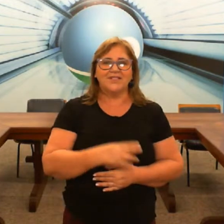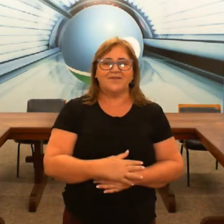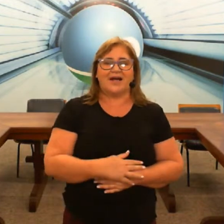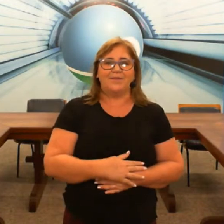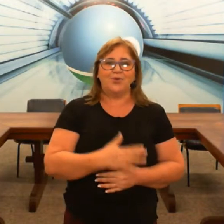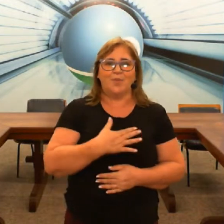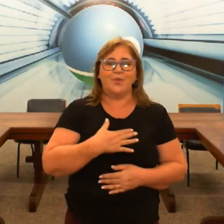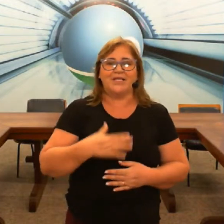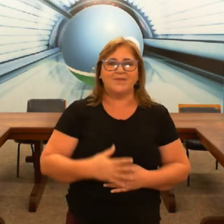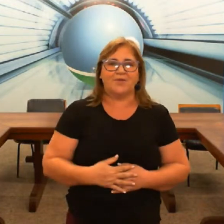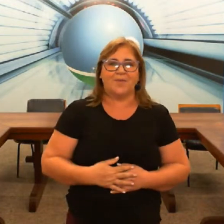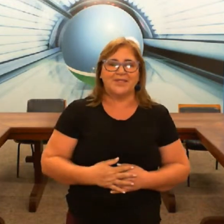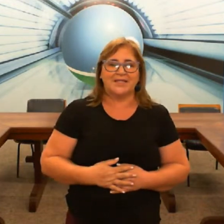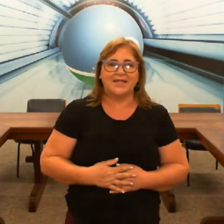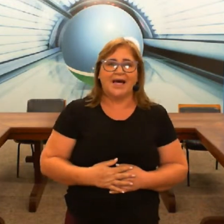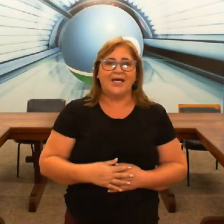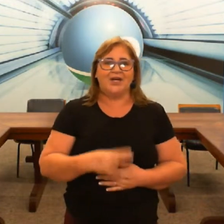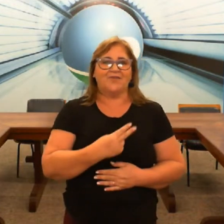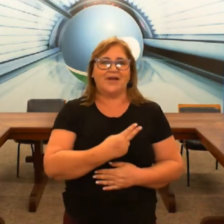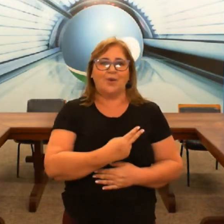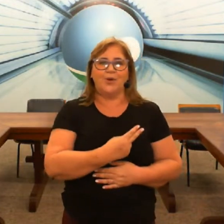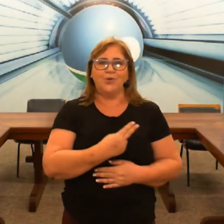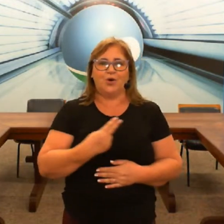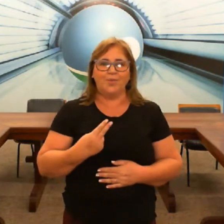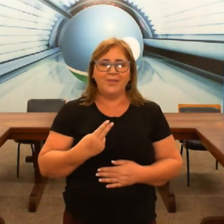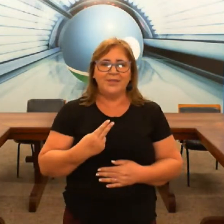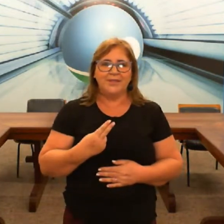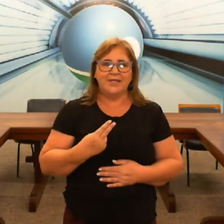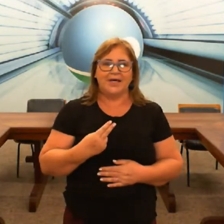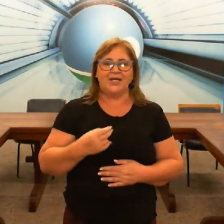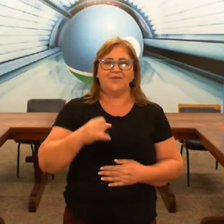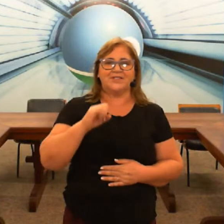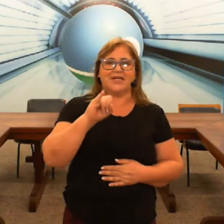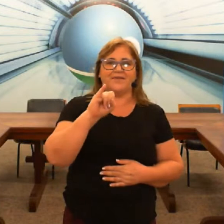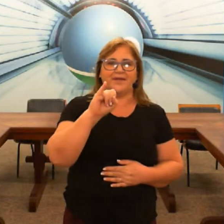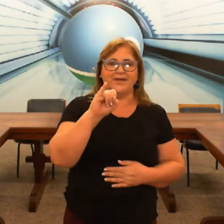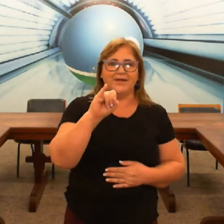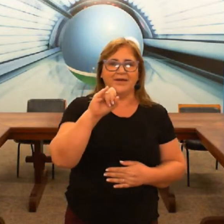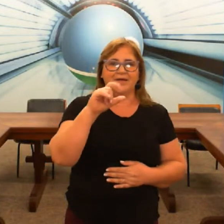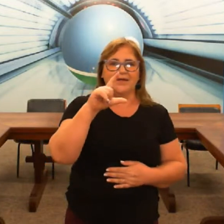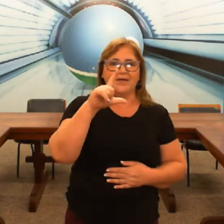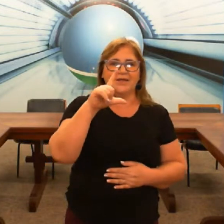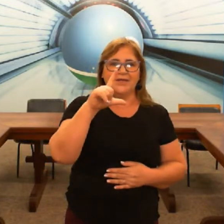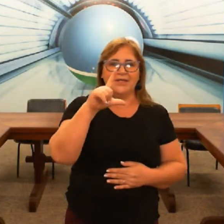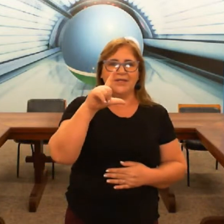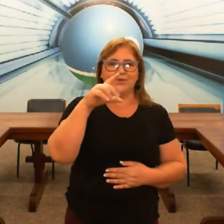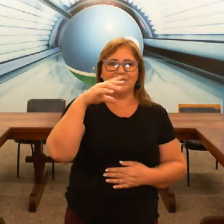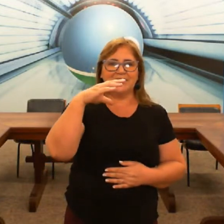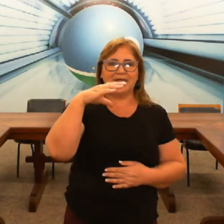você fala meu nome por exemplo eu vou apresentar eu vou falar o meu nome aí eu vou escrever Ilse